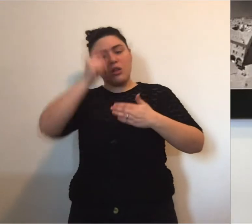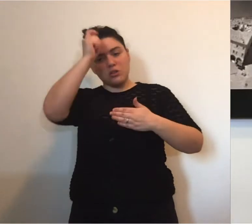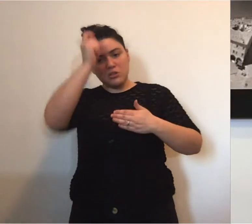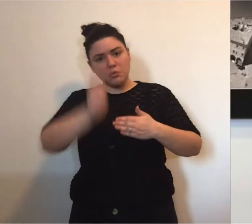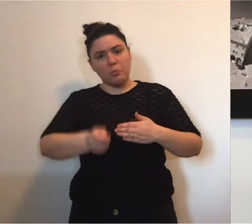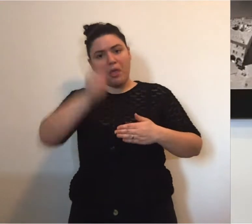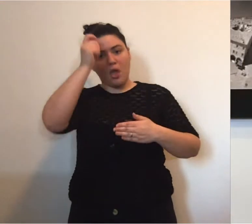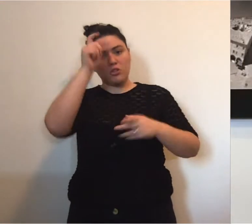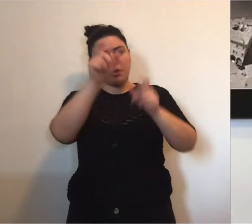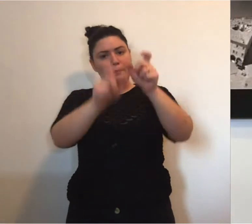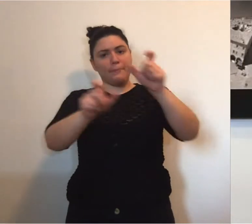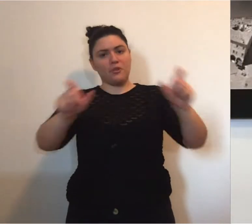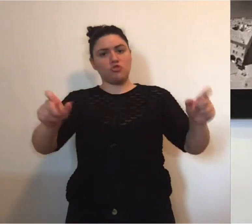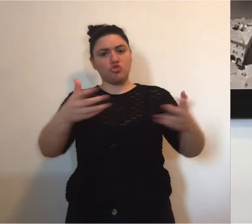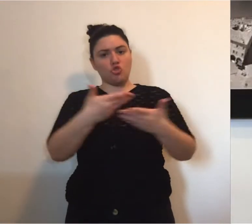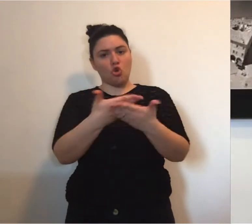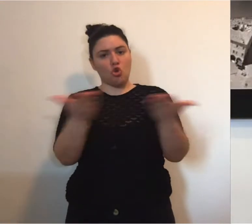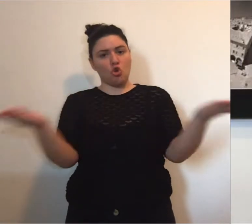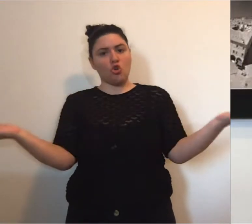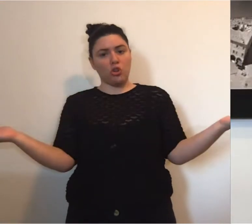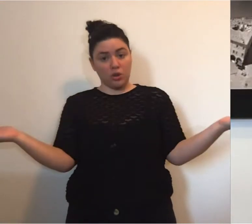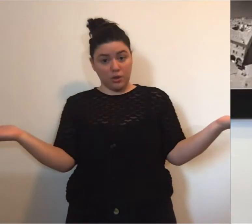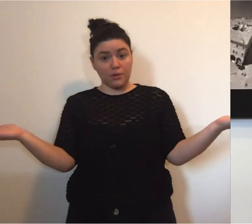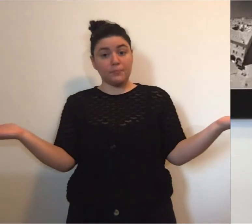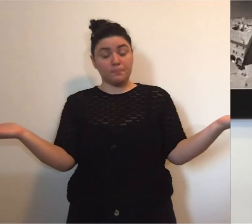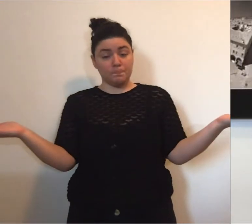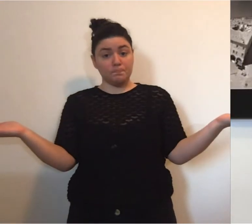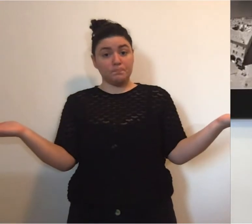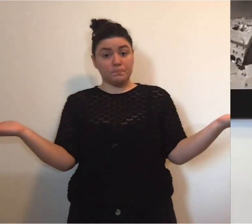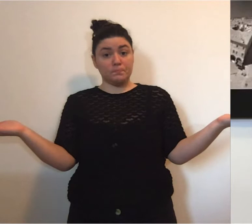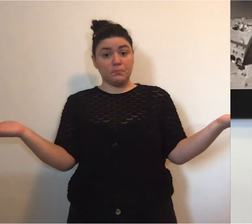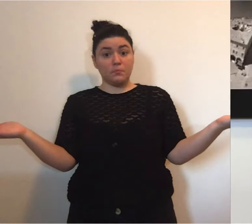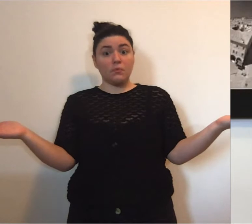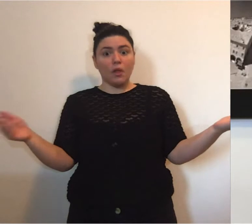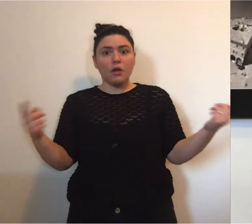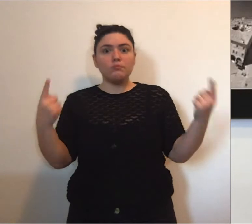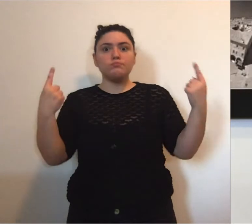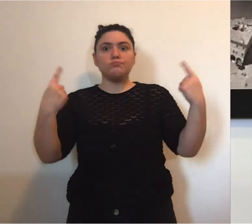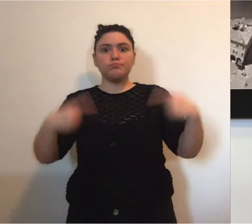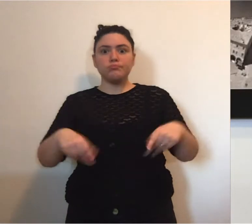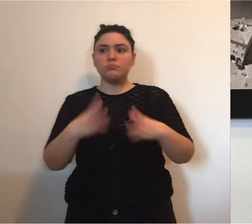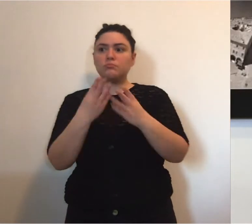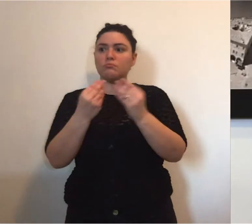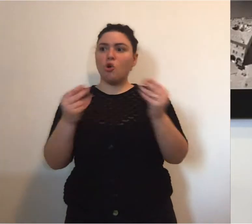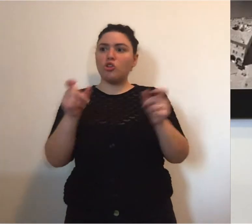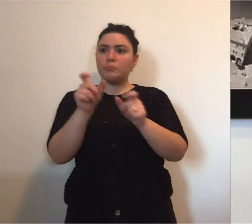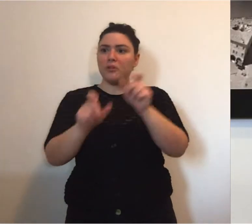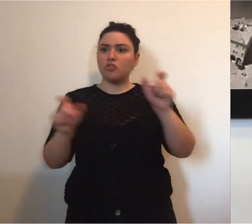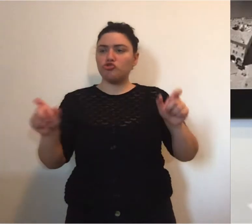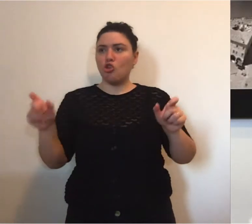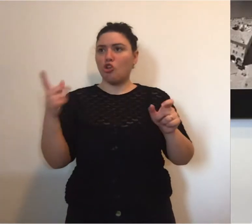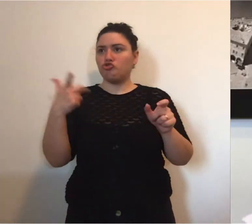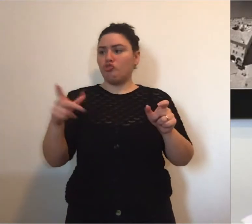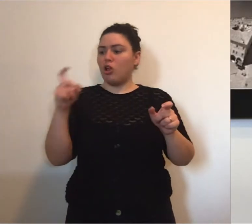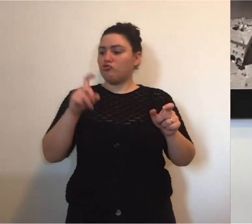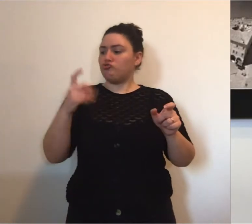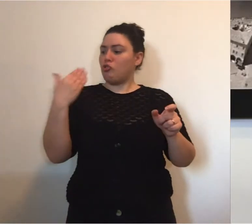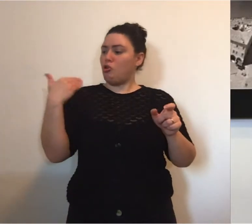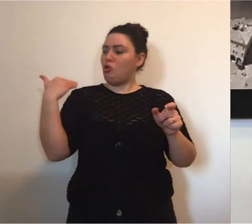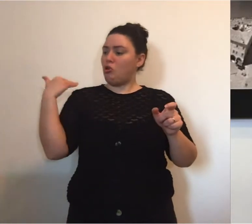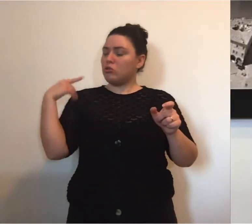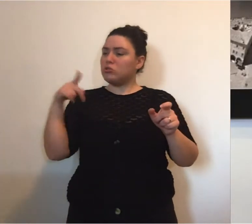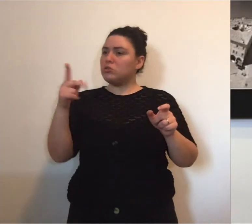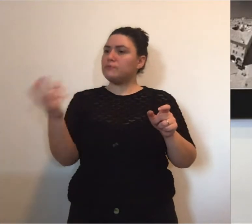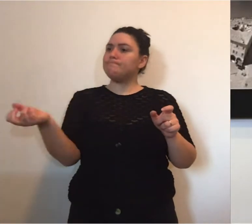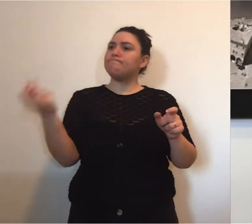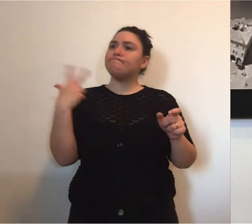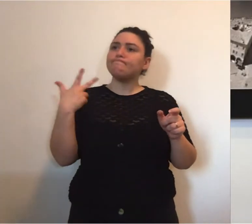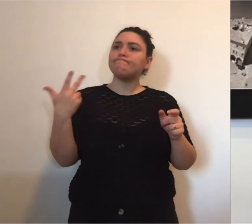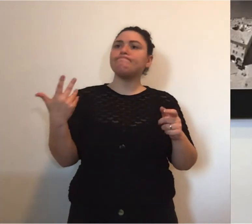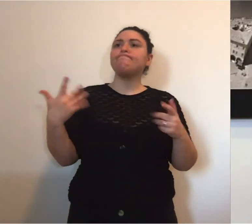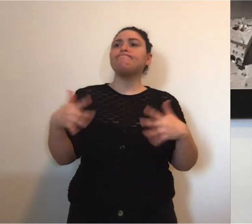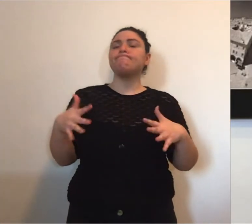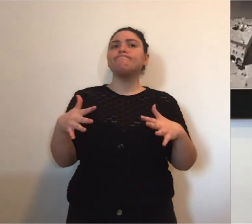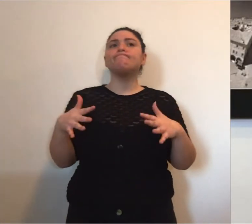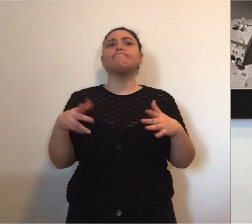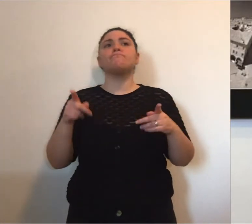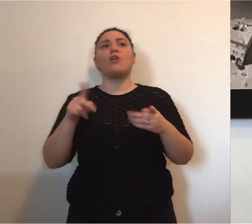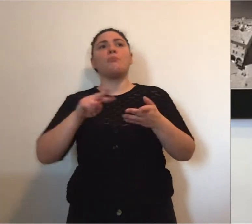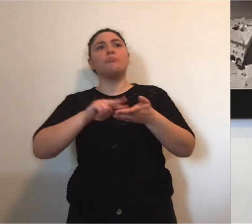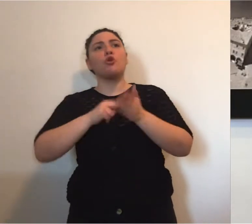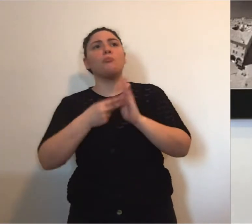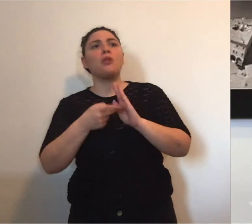confronti delle altre persone. Ed è per questo che tanti di voi, ad esempio nei giorni scorsi, mi hanno